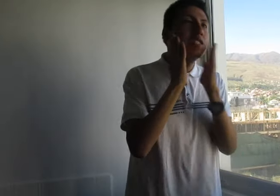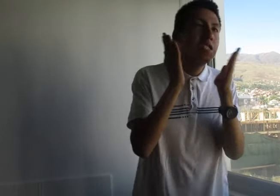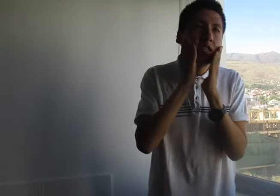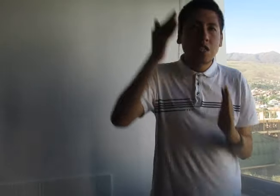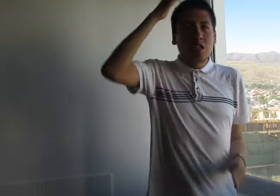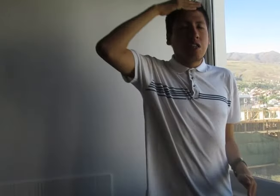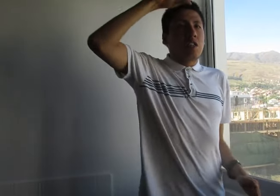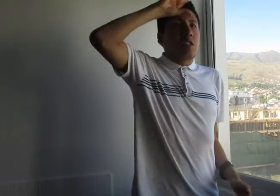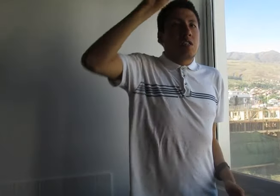por entender,